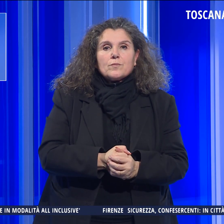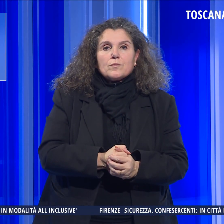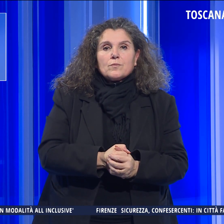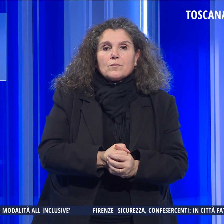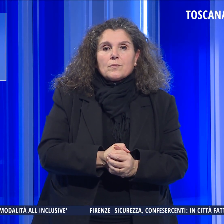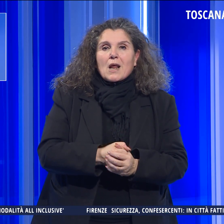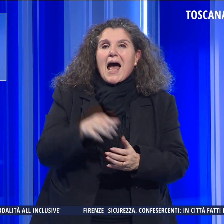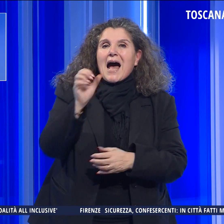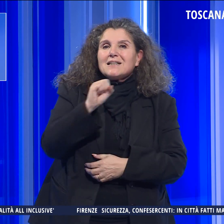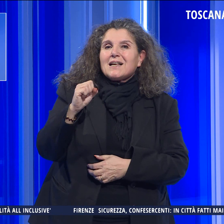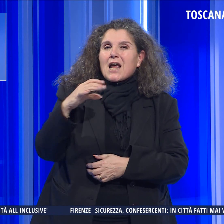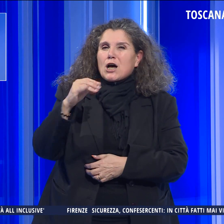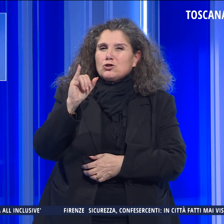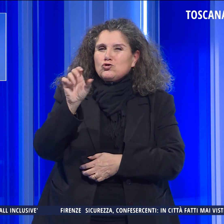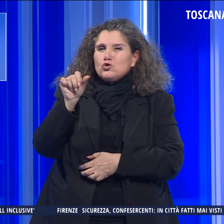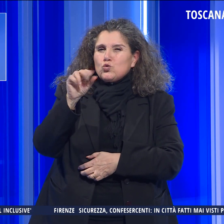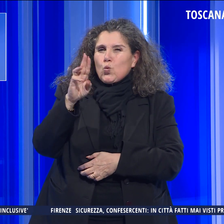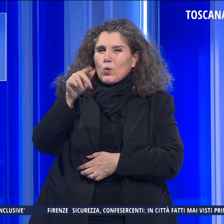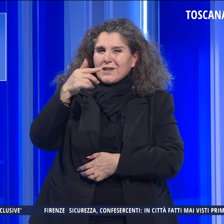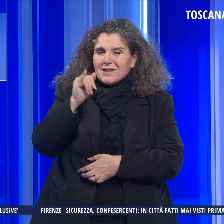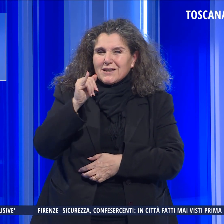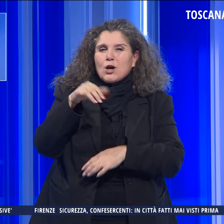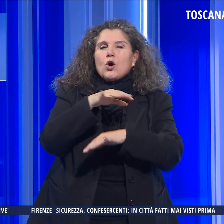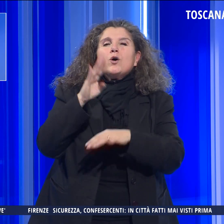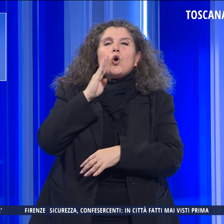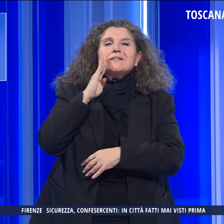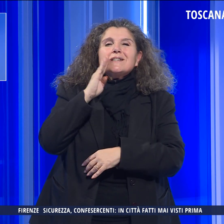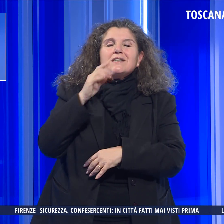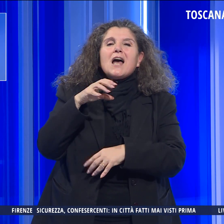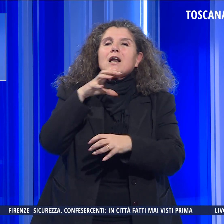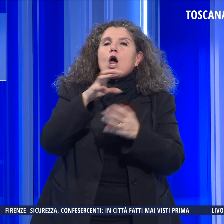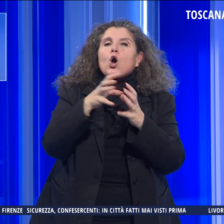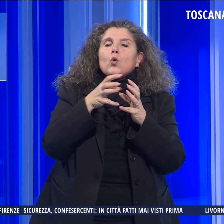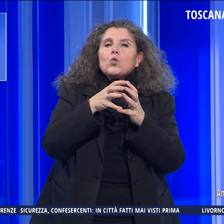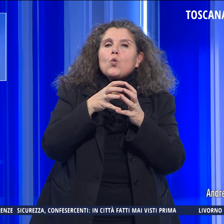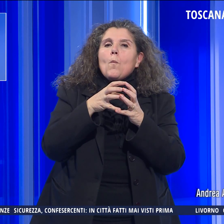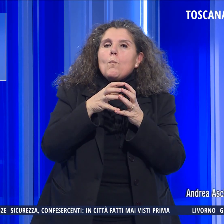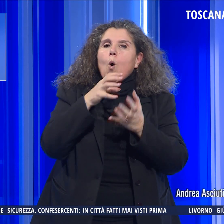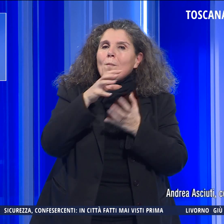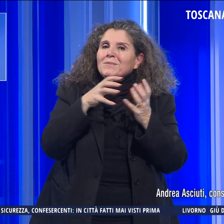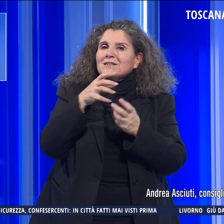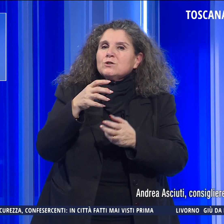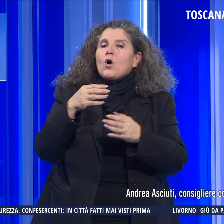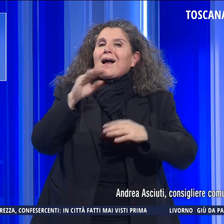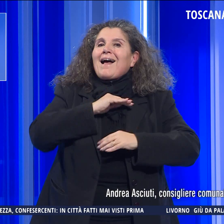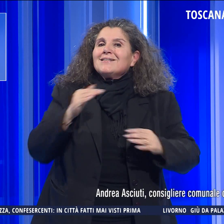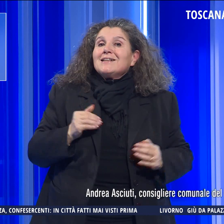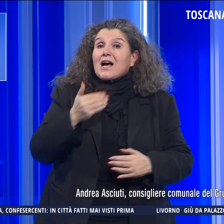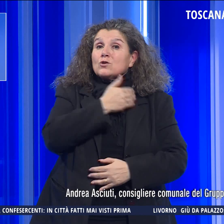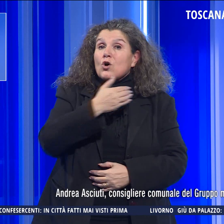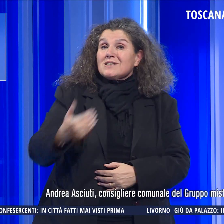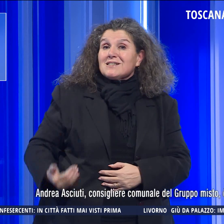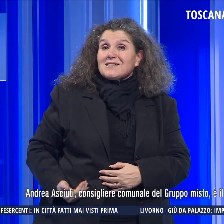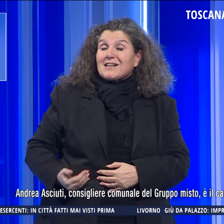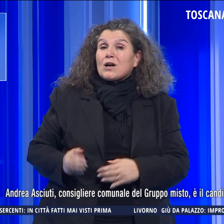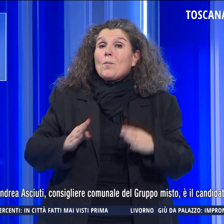Andrea Asciuti, consigliere comunale del gruppo misto, è il candidato sindaco per Palazzo Vecchio della